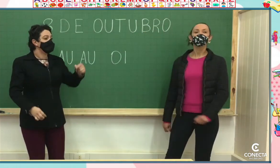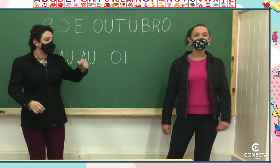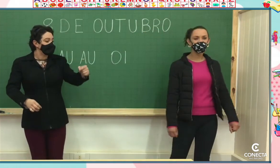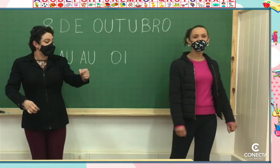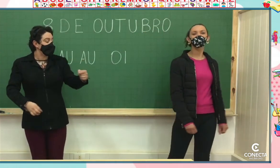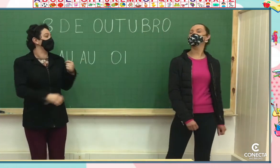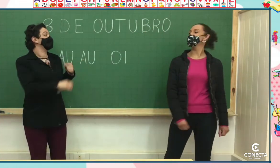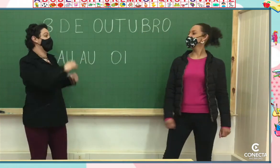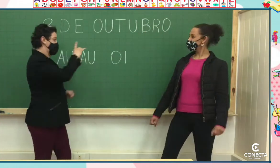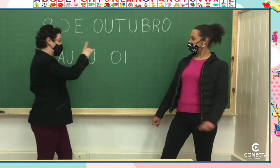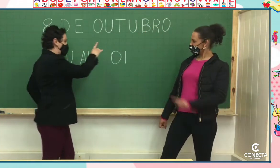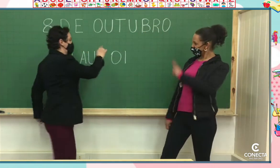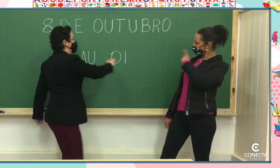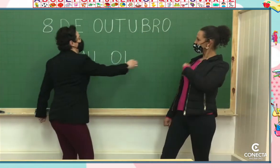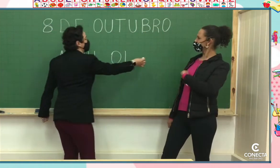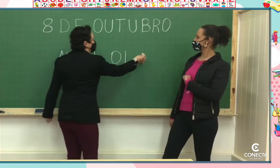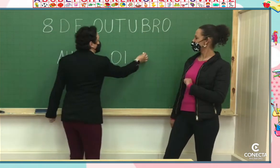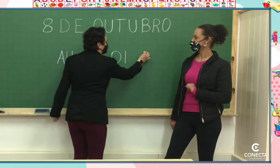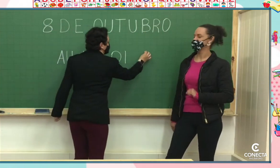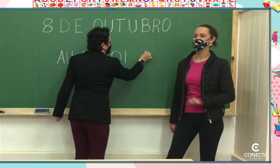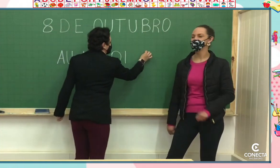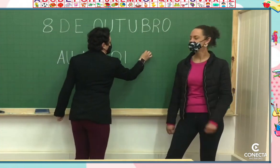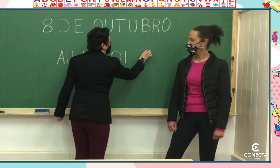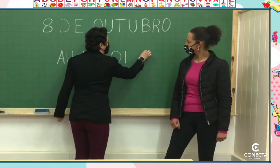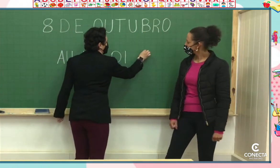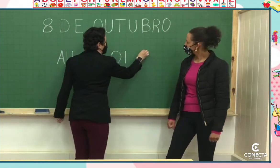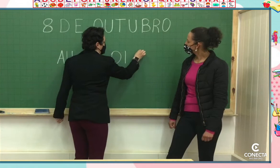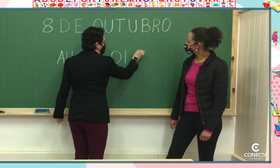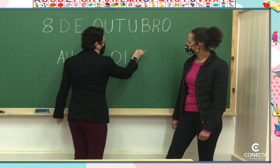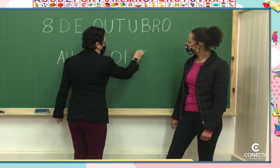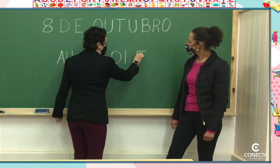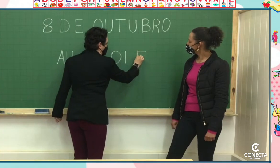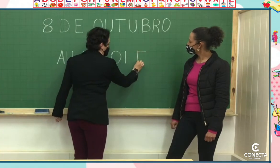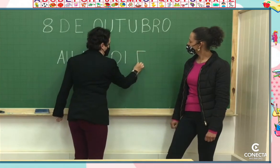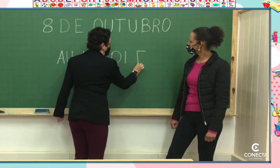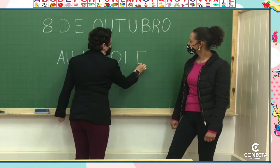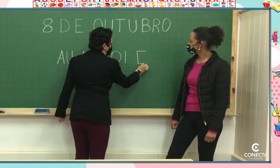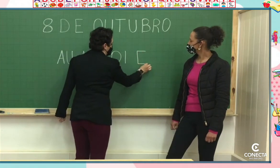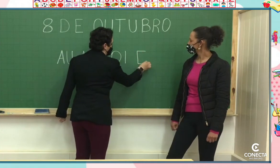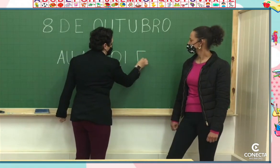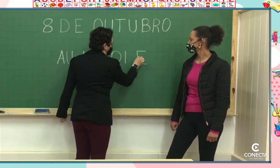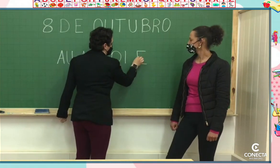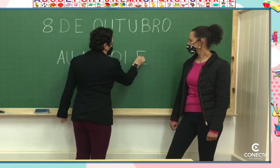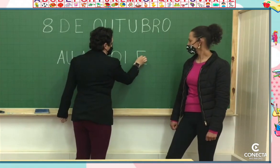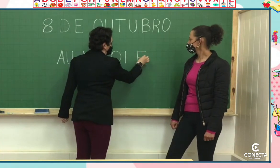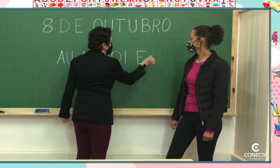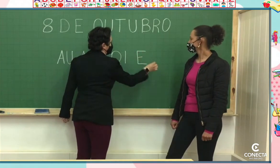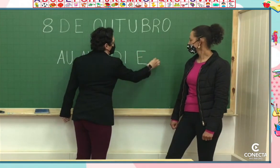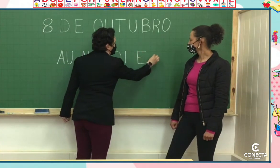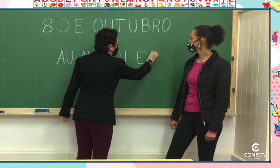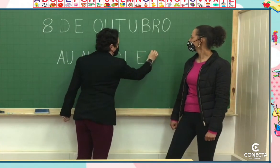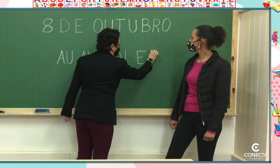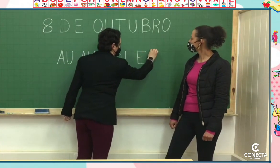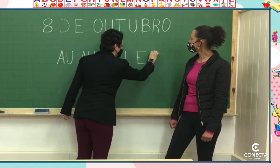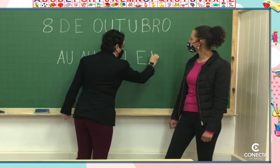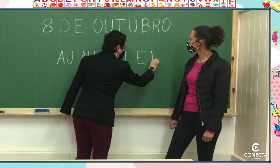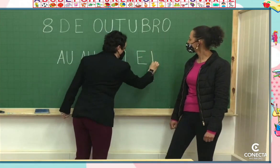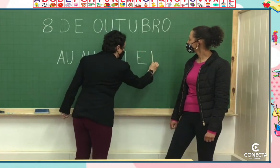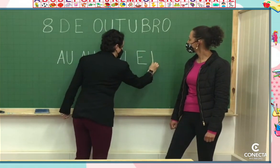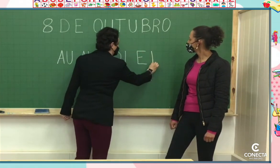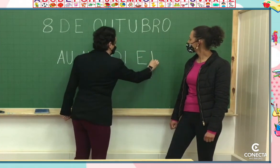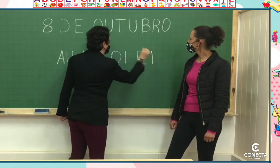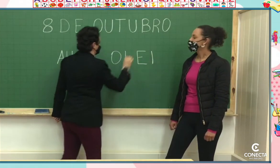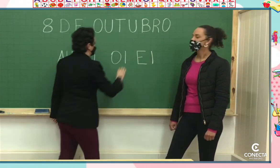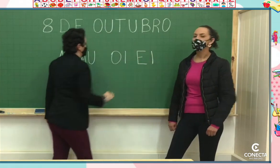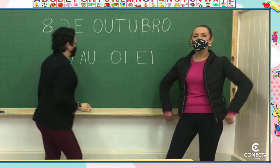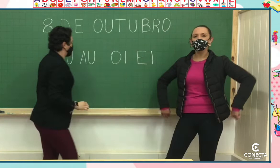Ei, você. Isso. Então, é o E e o I.